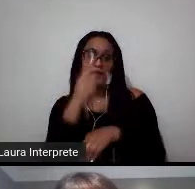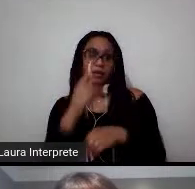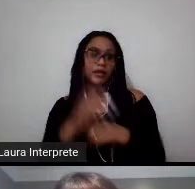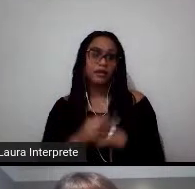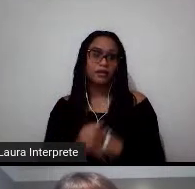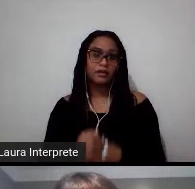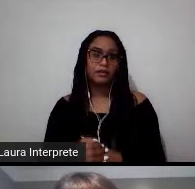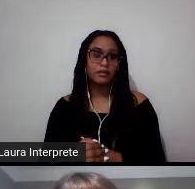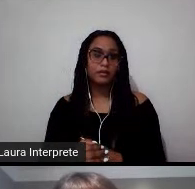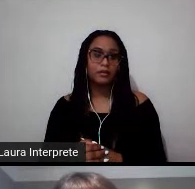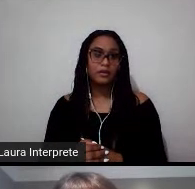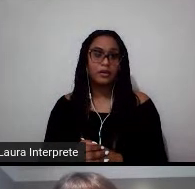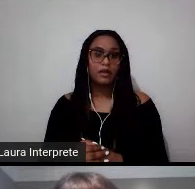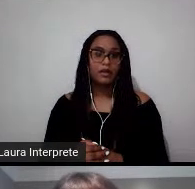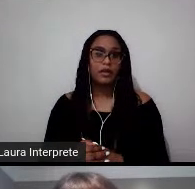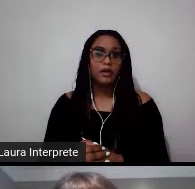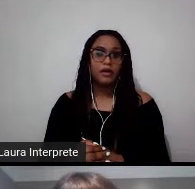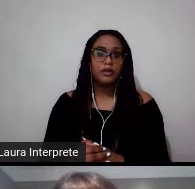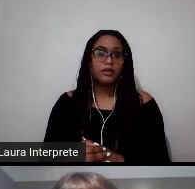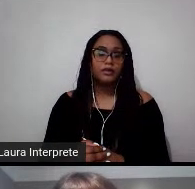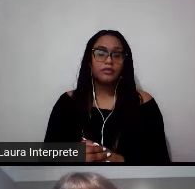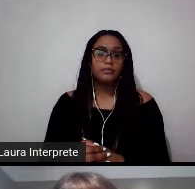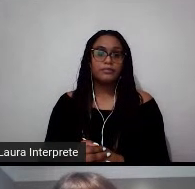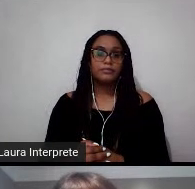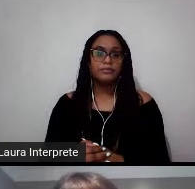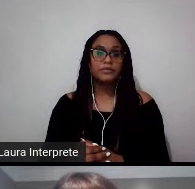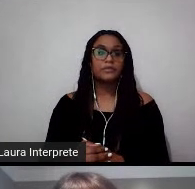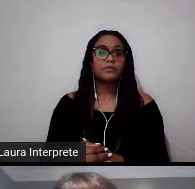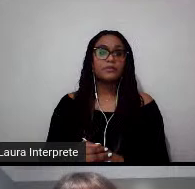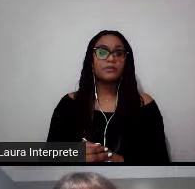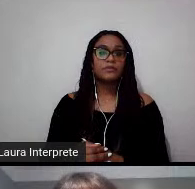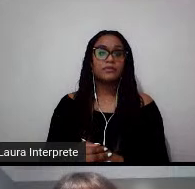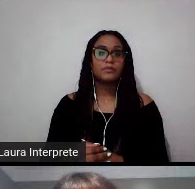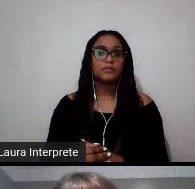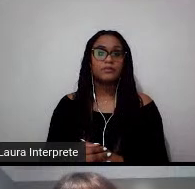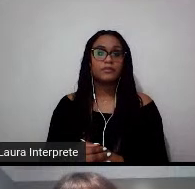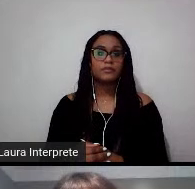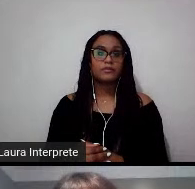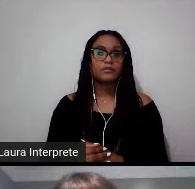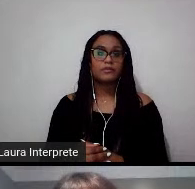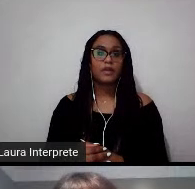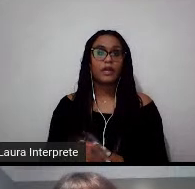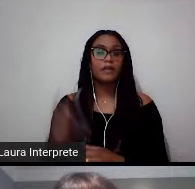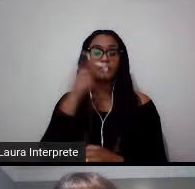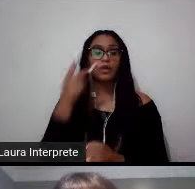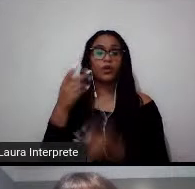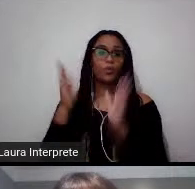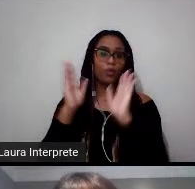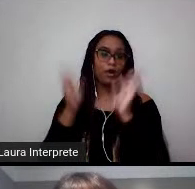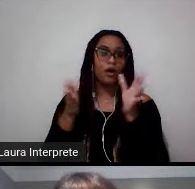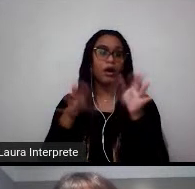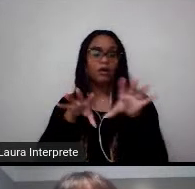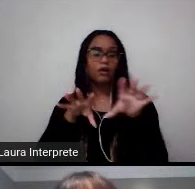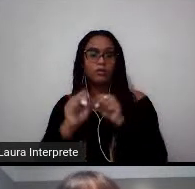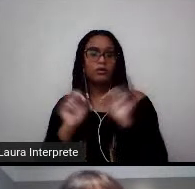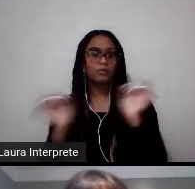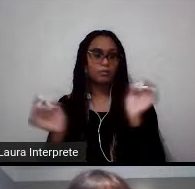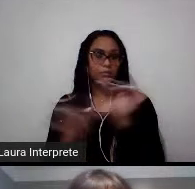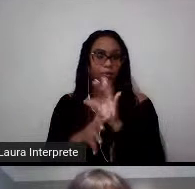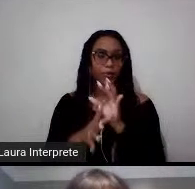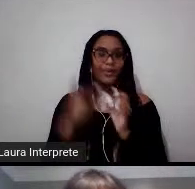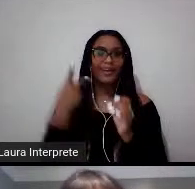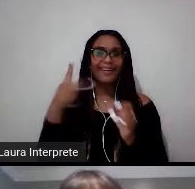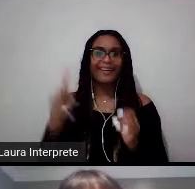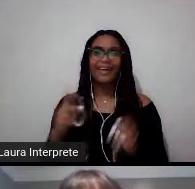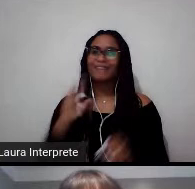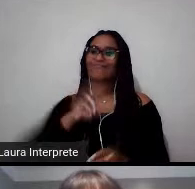-bolsistas são o principal pilar do programa. Porque dessas mais de 50 mil pessoas no mundo todo, no Brasil a